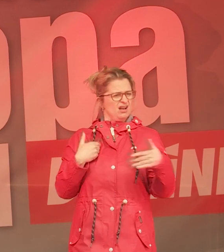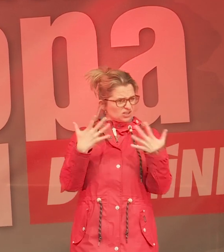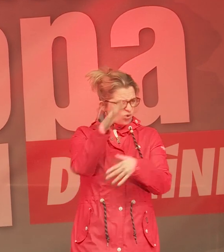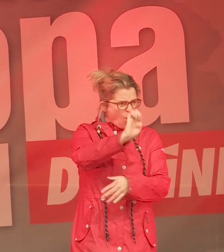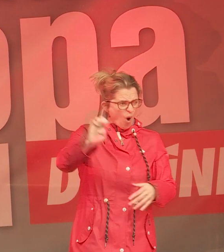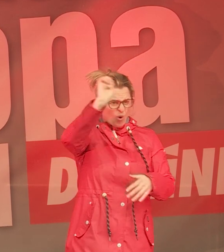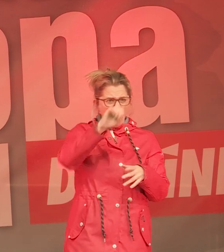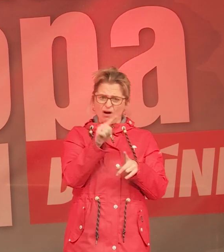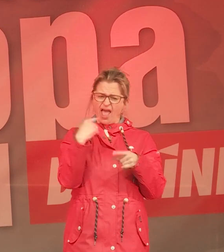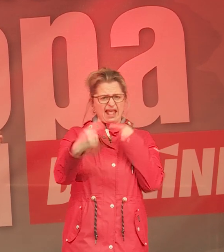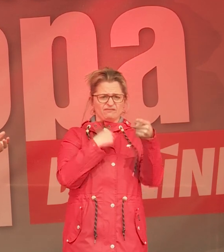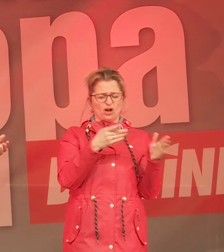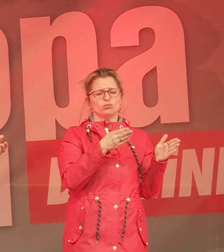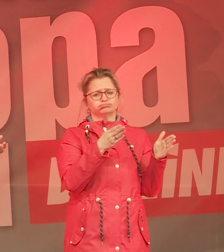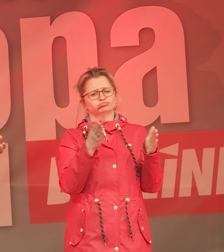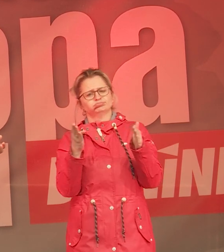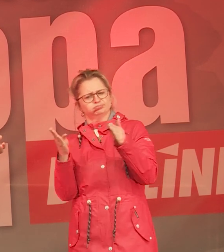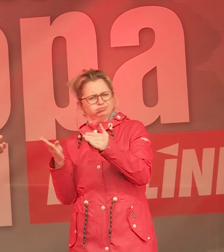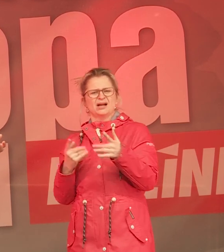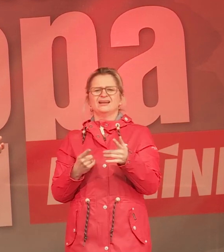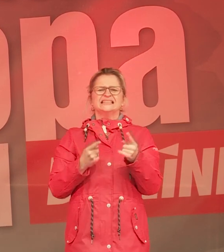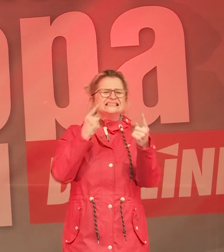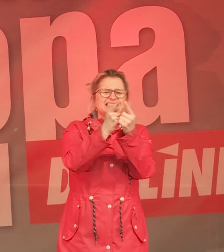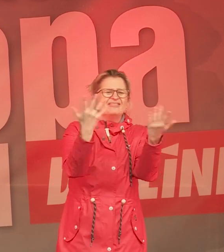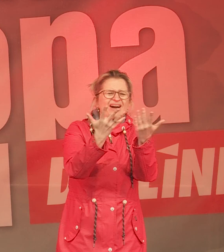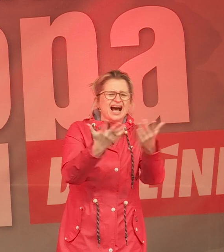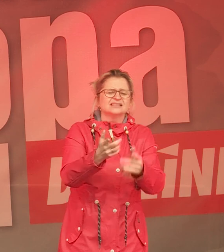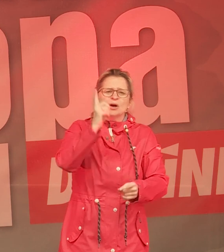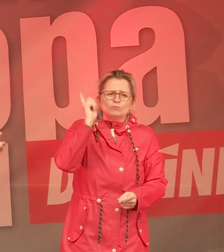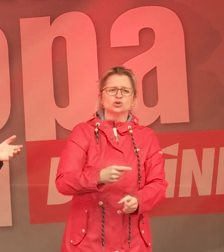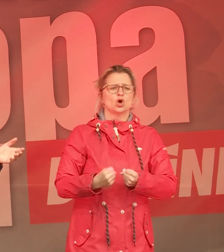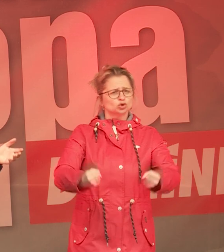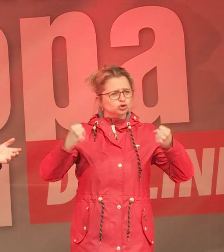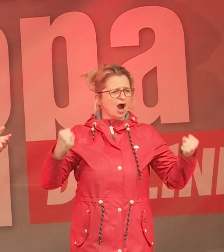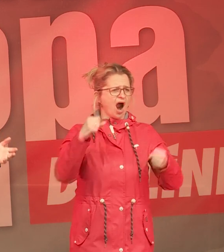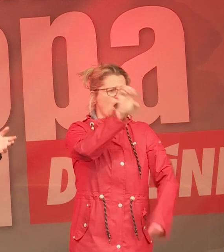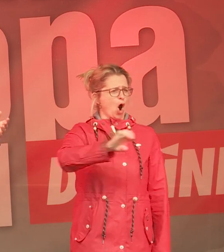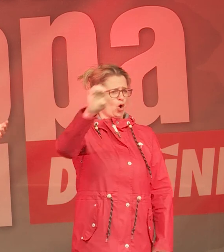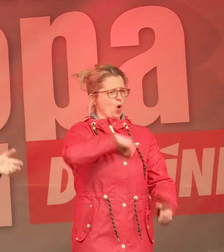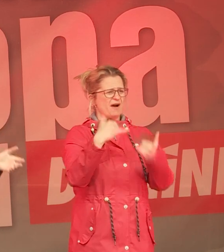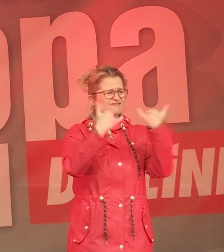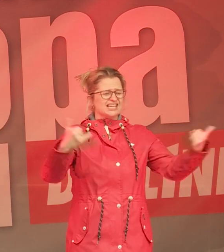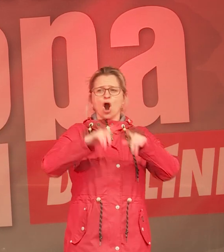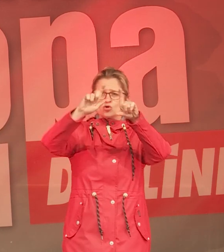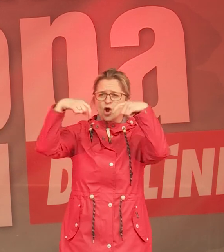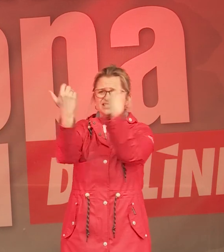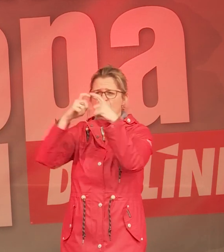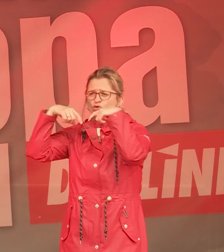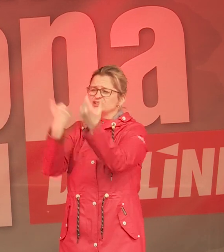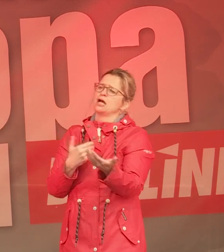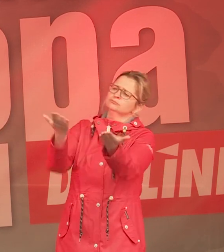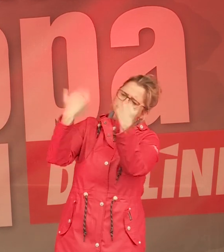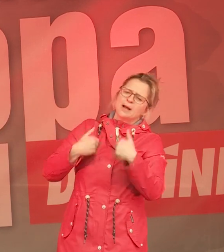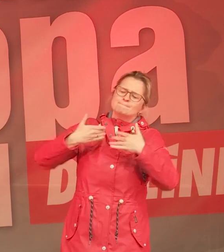Europa. Und es muss auch endlich ein Europa sein, das das Rückgrat hat, eben Konzerne endlich dazu zu bringen, dass sie wieder